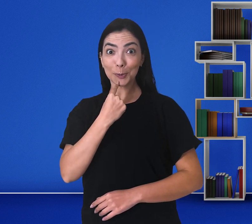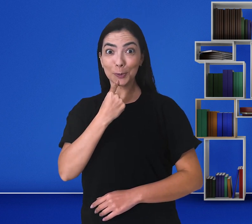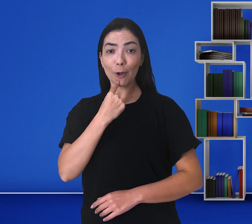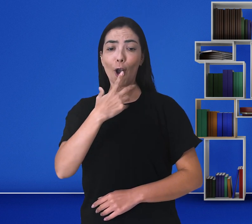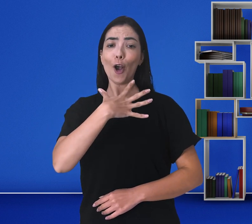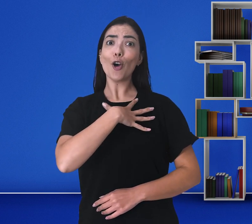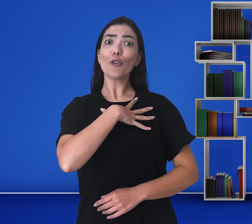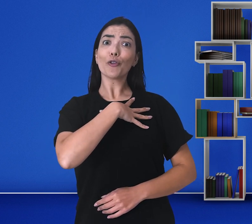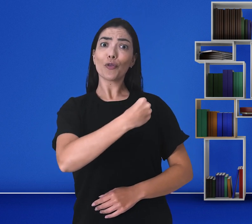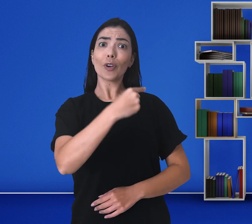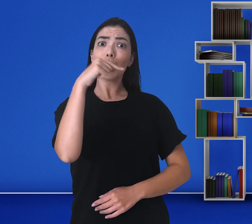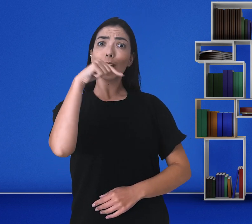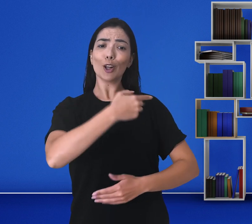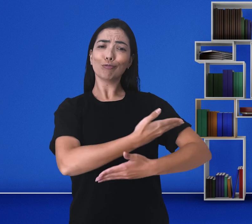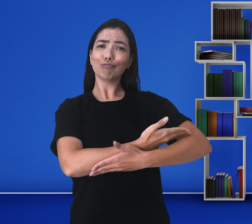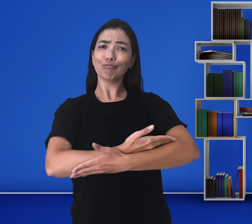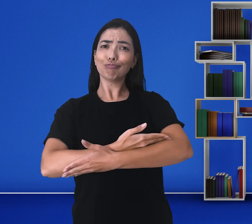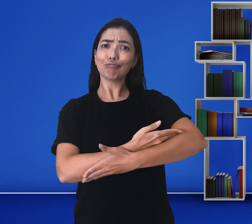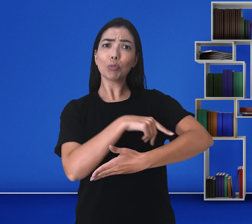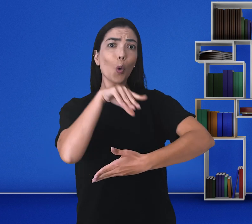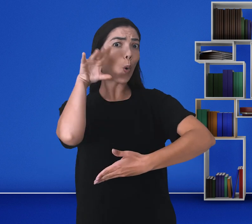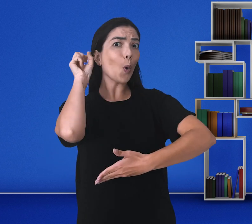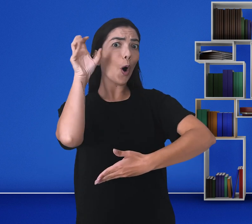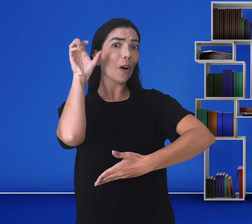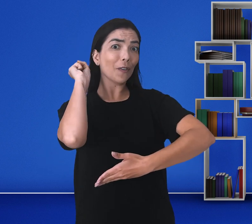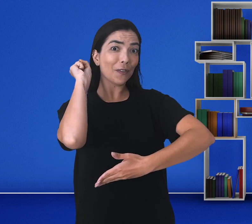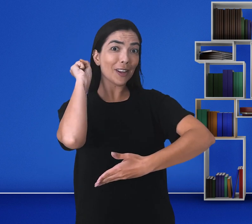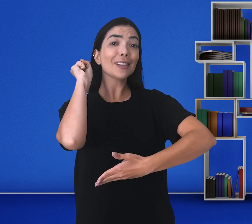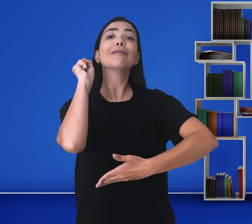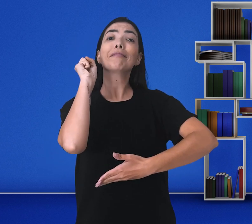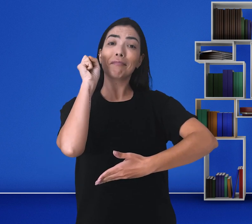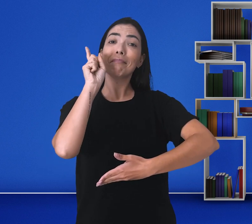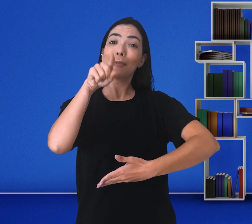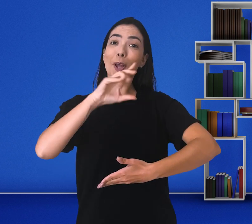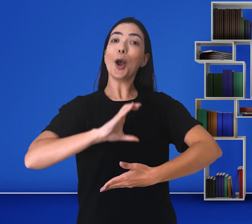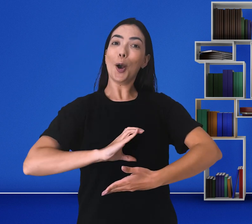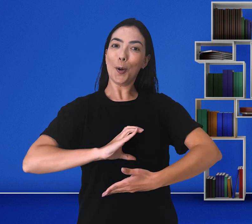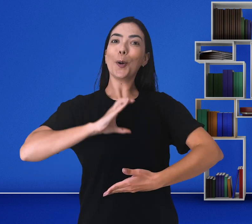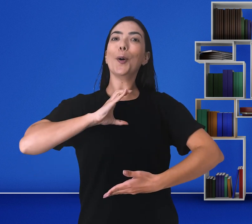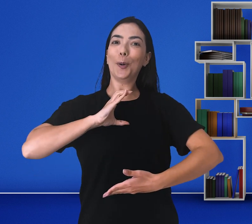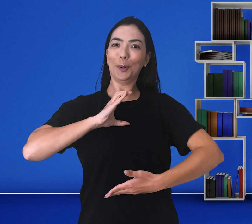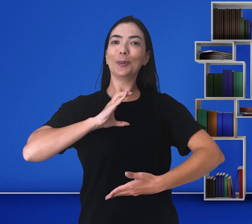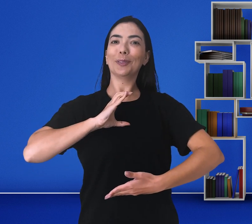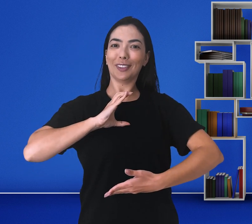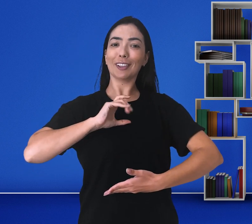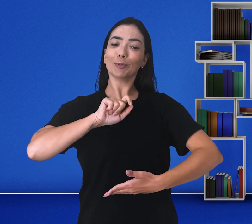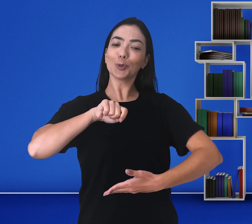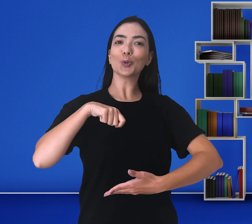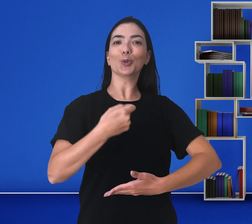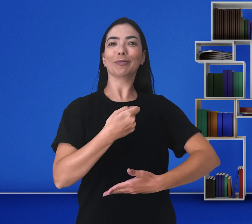e mãe surdos, sendo essa criança ouvinte. Essa criança, então, é uma koda.